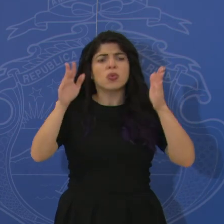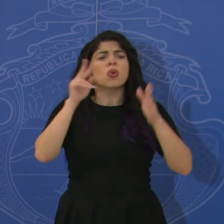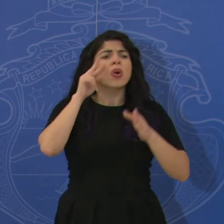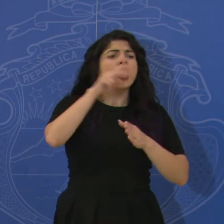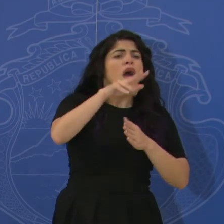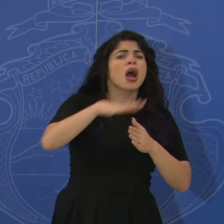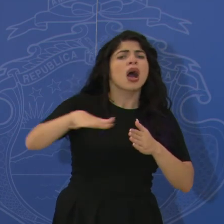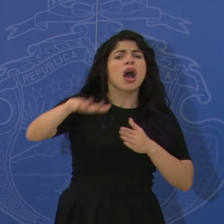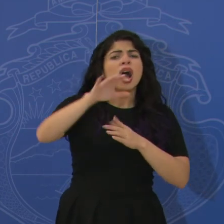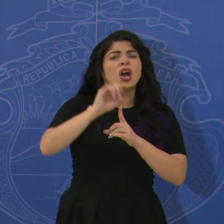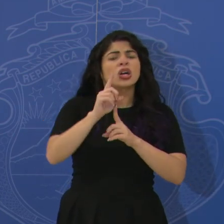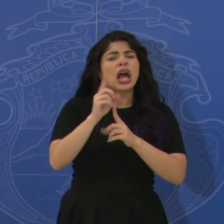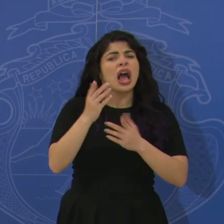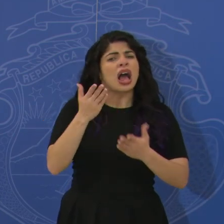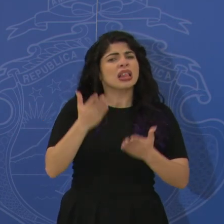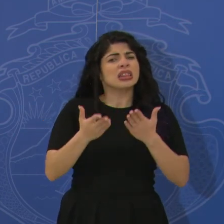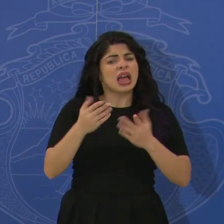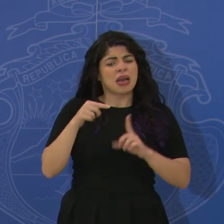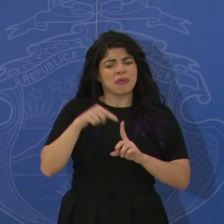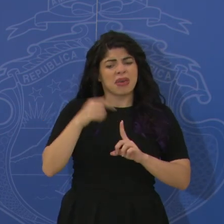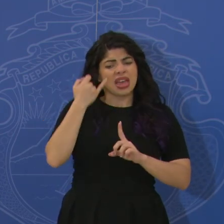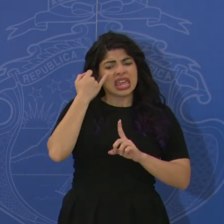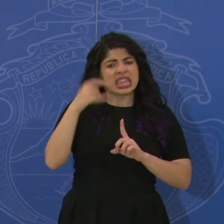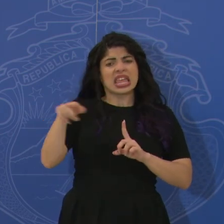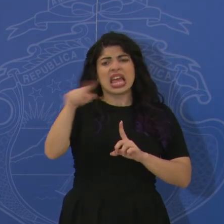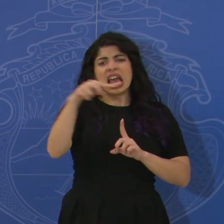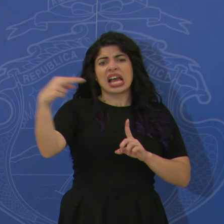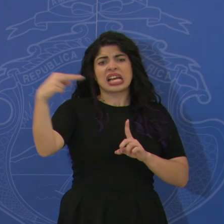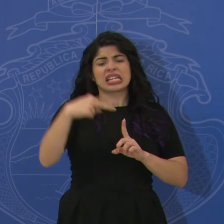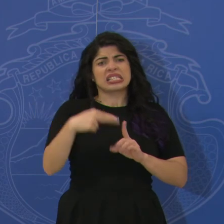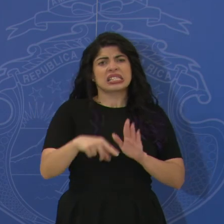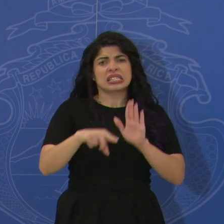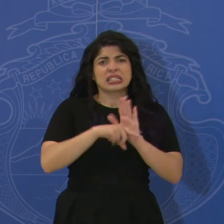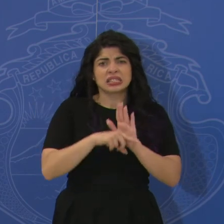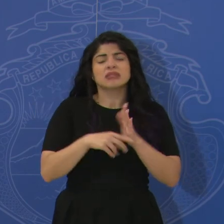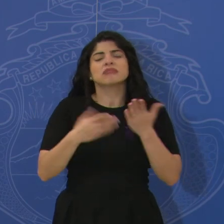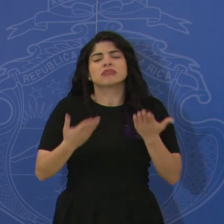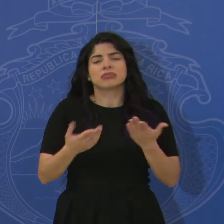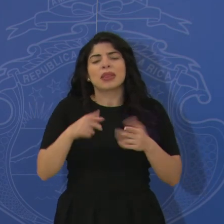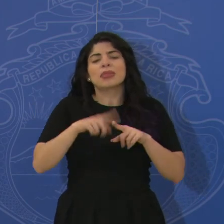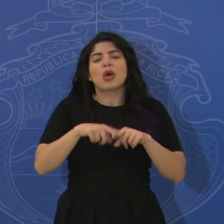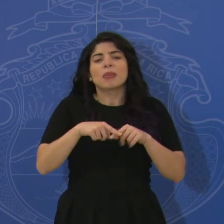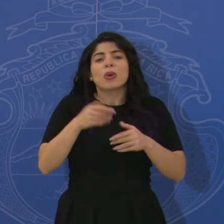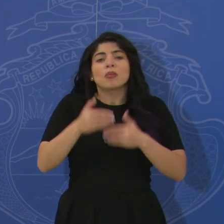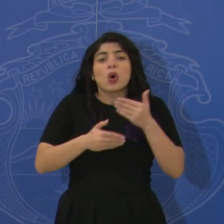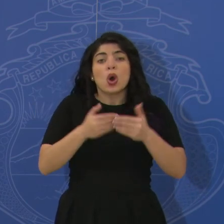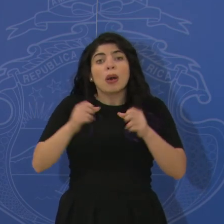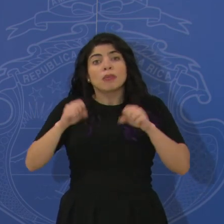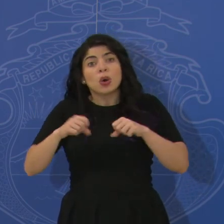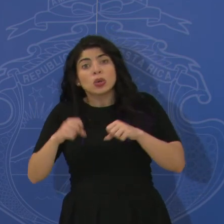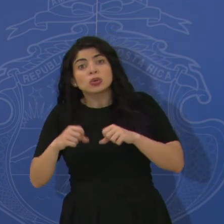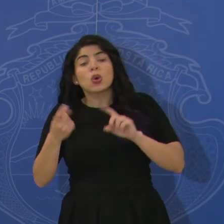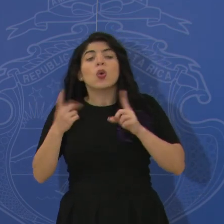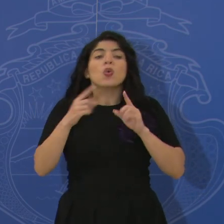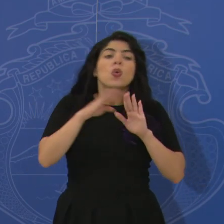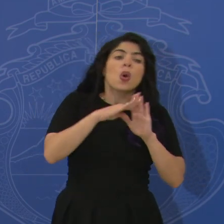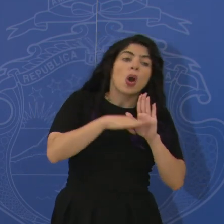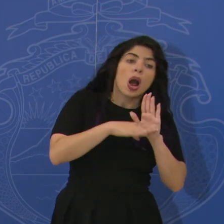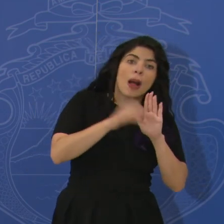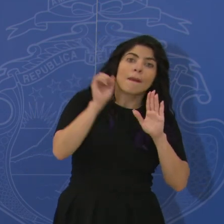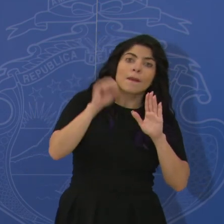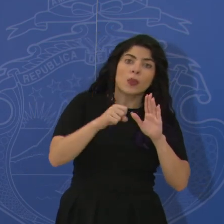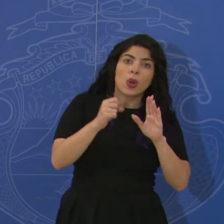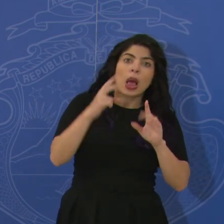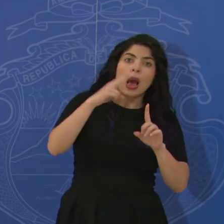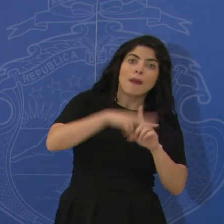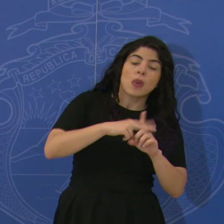de la sociedad no necesariamente esa idea es tan bien percibida. Eso tiene que ver con la viabilidad de qué tipo de medidas se impulsan o no